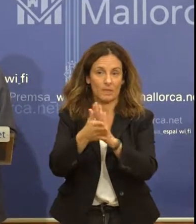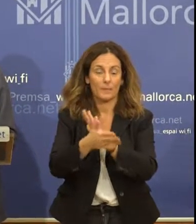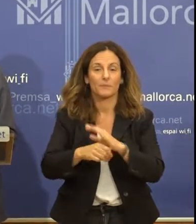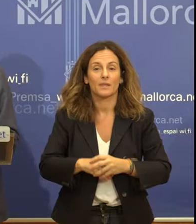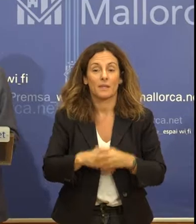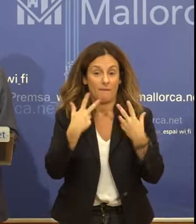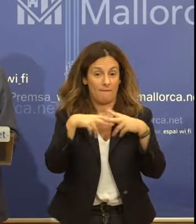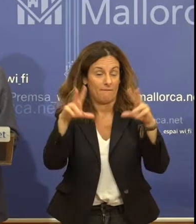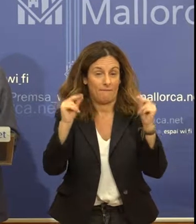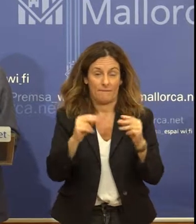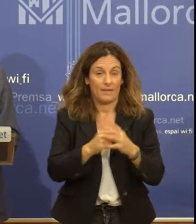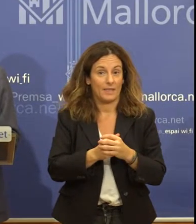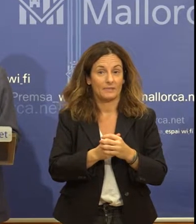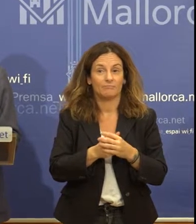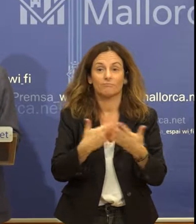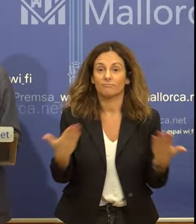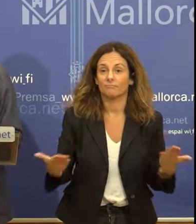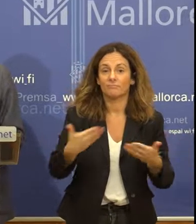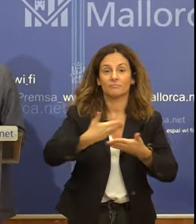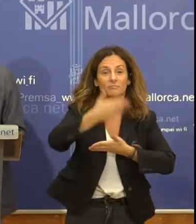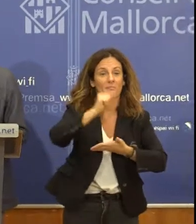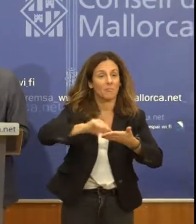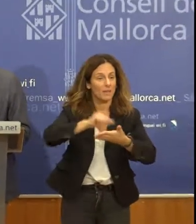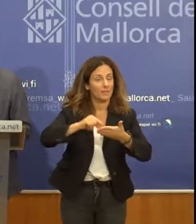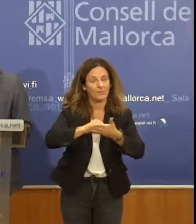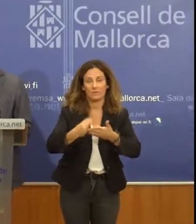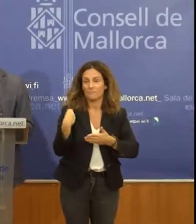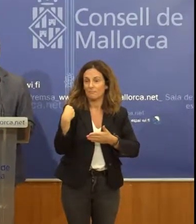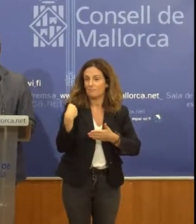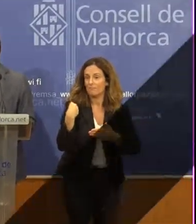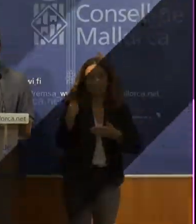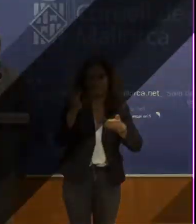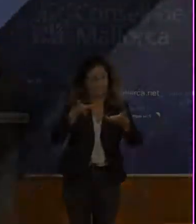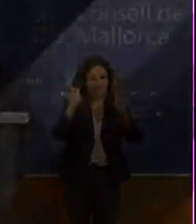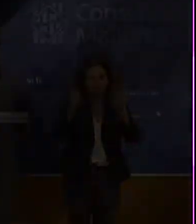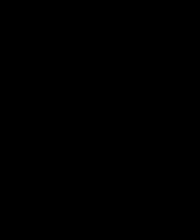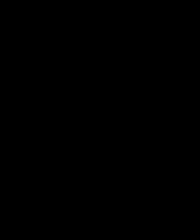disposició per atendre les seves preguntes tant al conseller com per part meva.